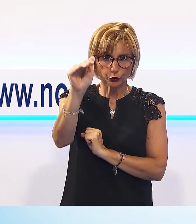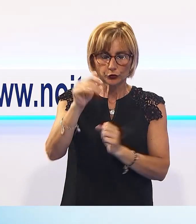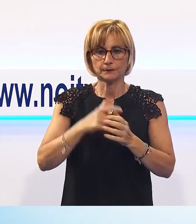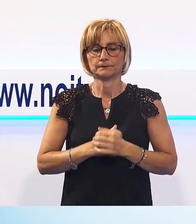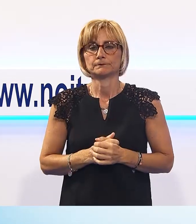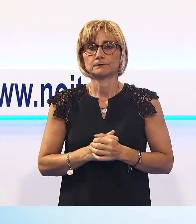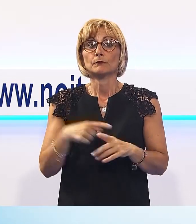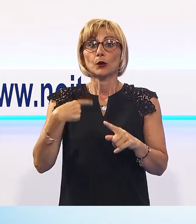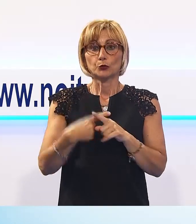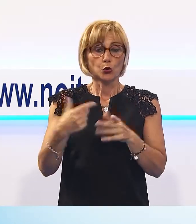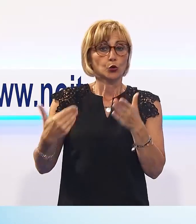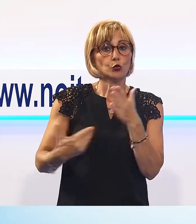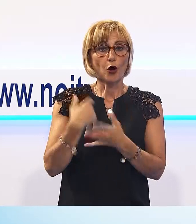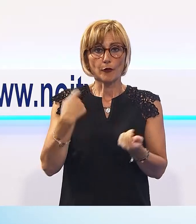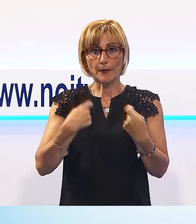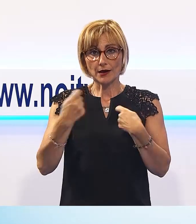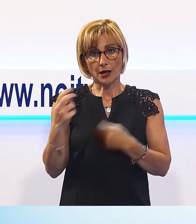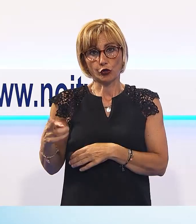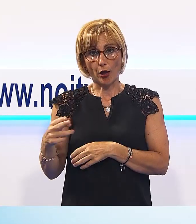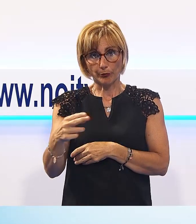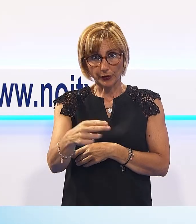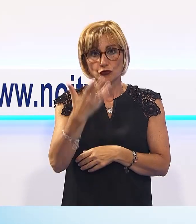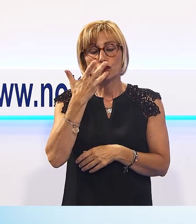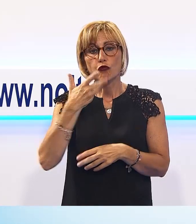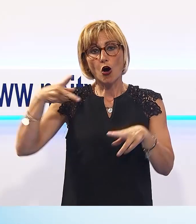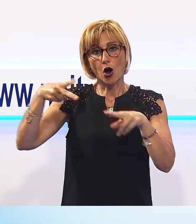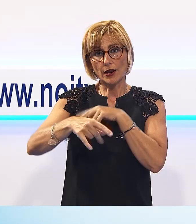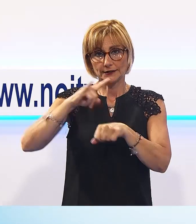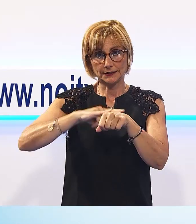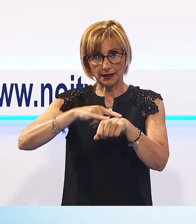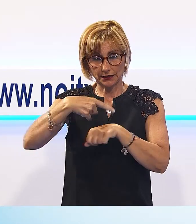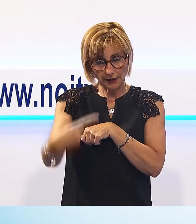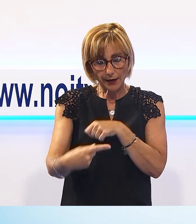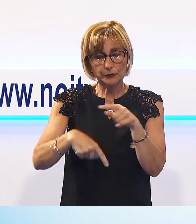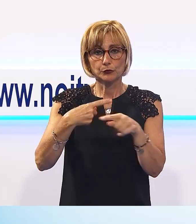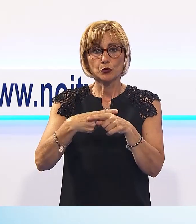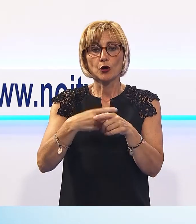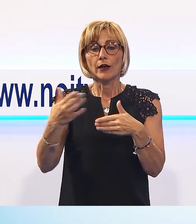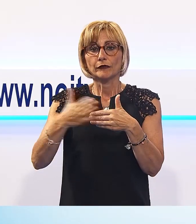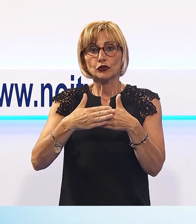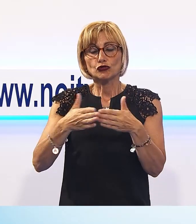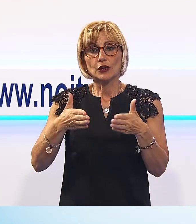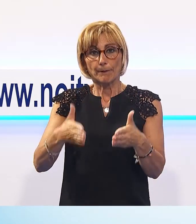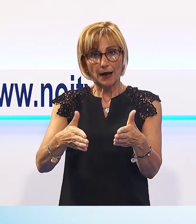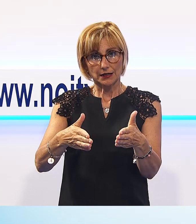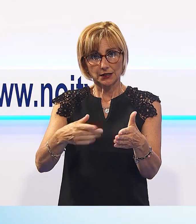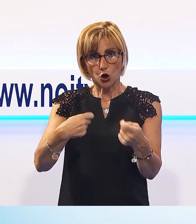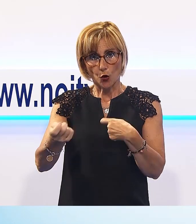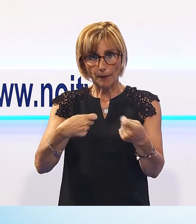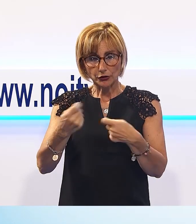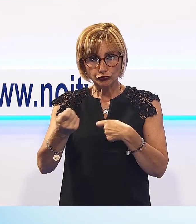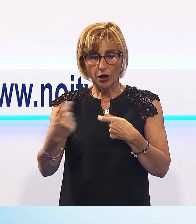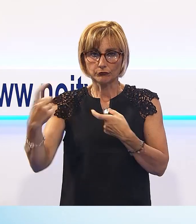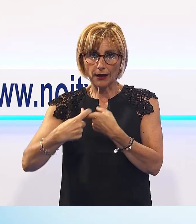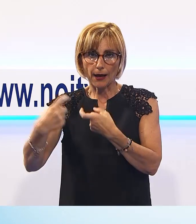dal nuovo mercato ittico, che il Sindaco intende inaugurare a settembre, e la vicina banchina commerciale, ormai quasi pronta, che farà da attracco per